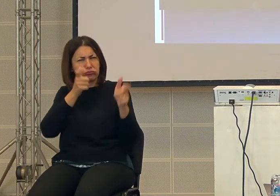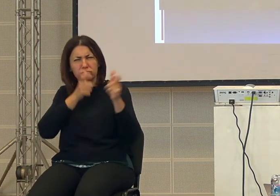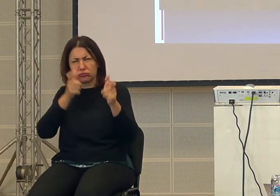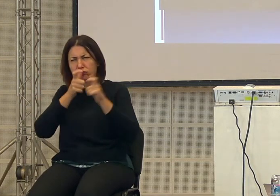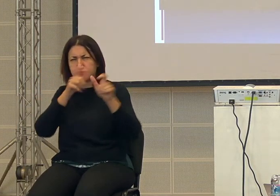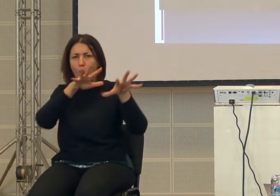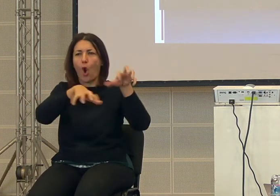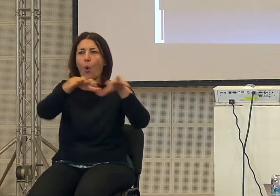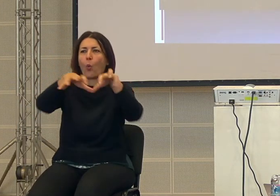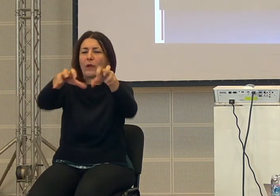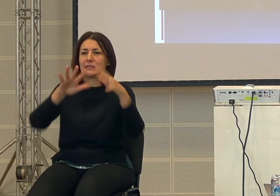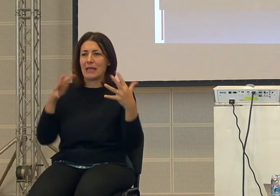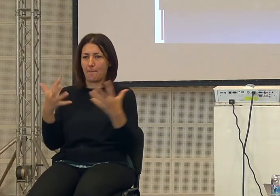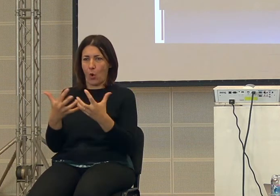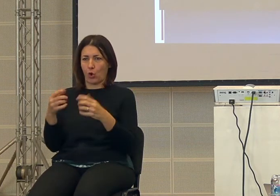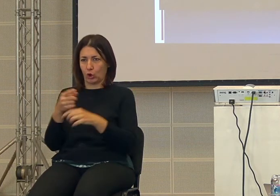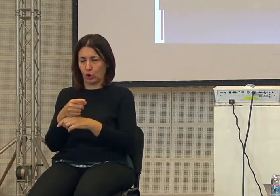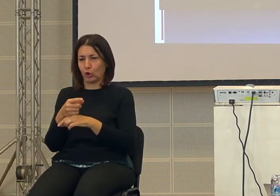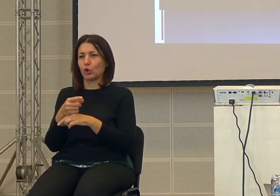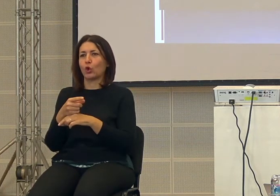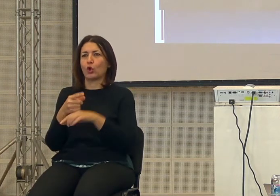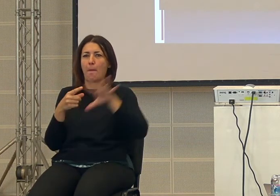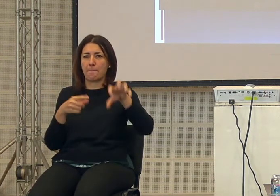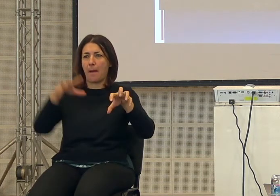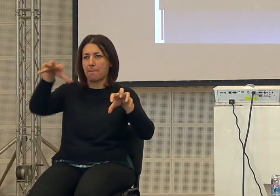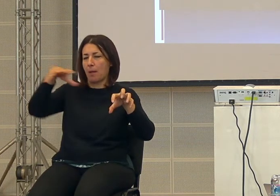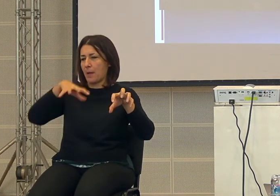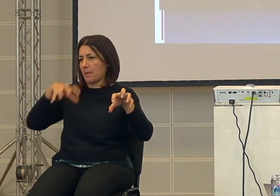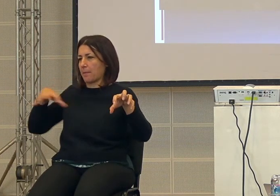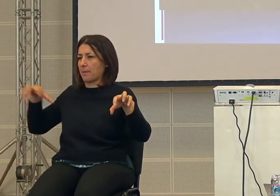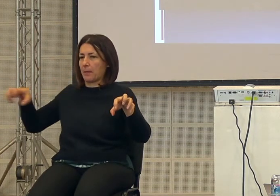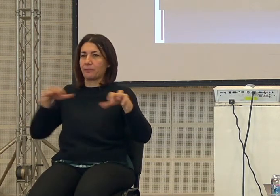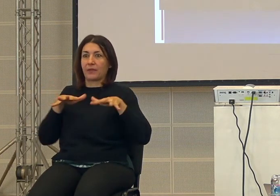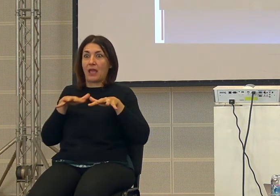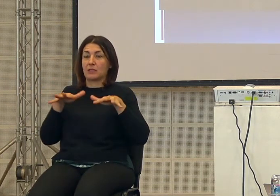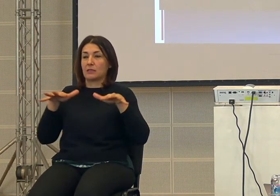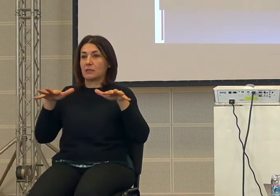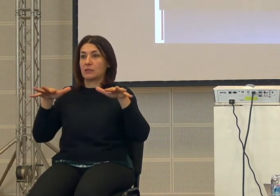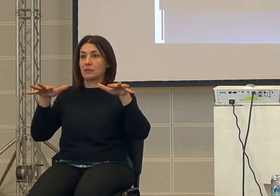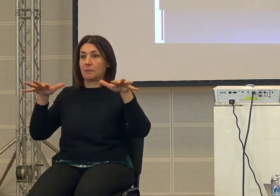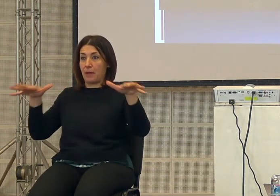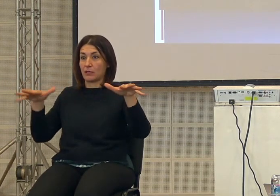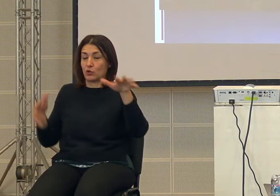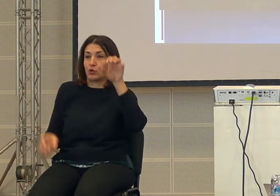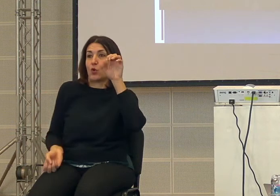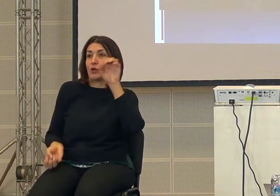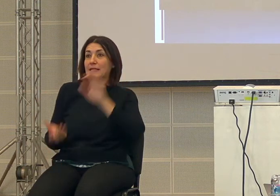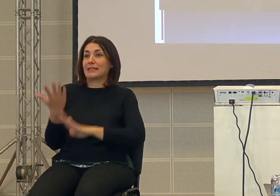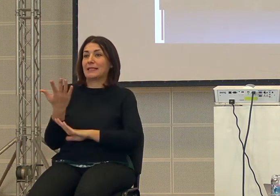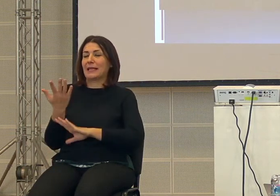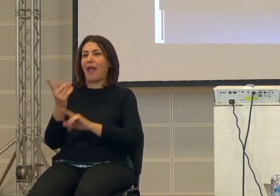di nuovo in questo grande espansione si crea anche un